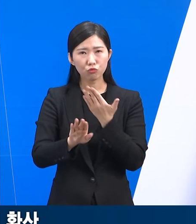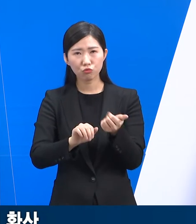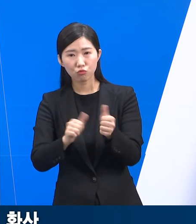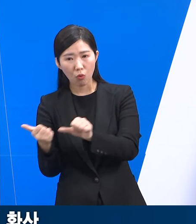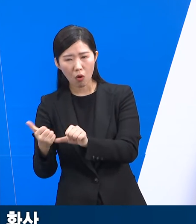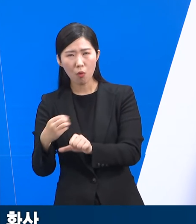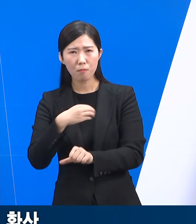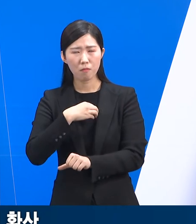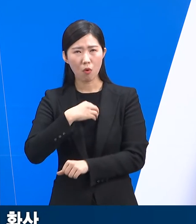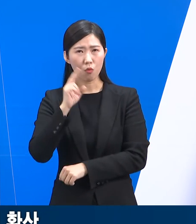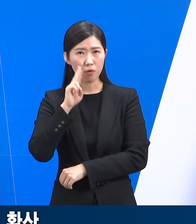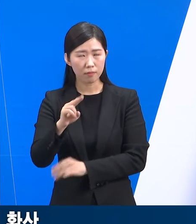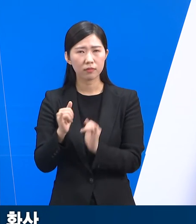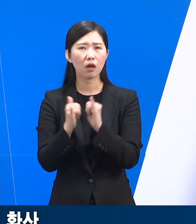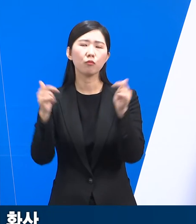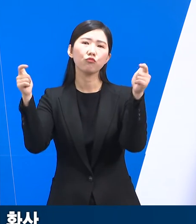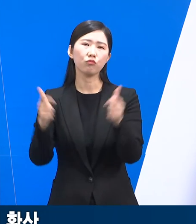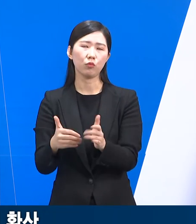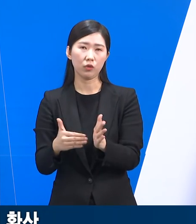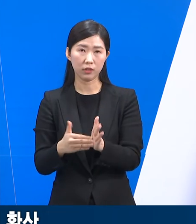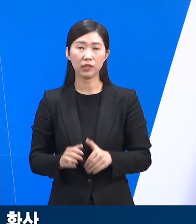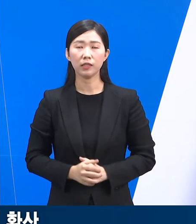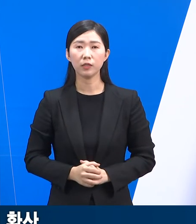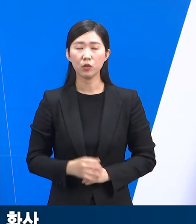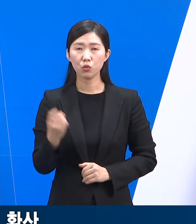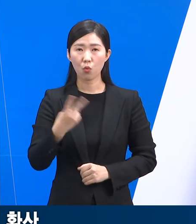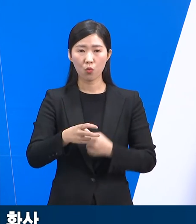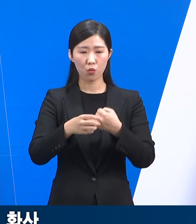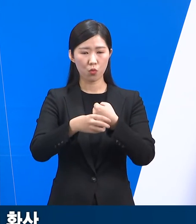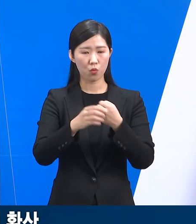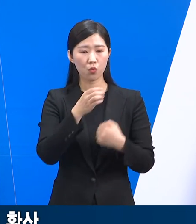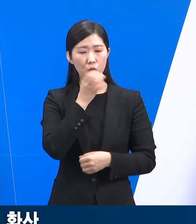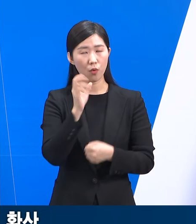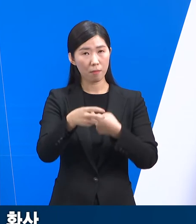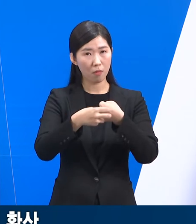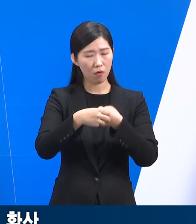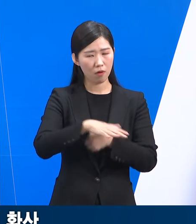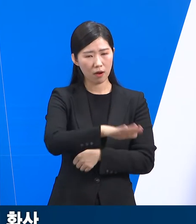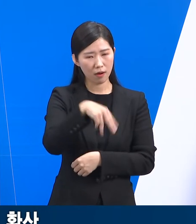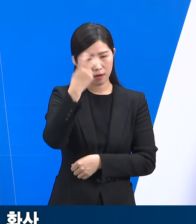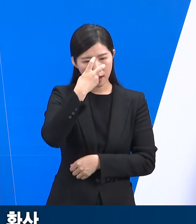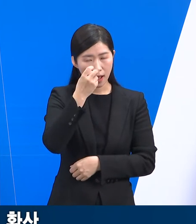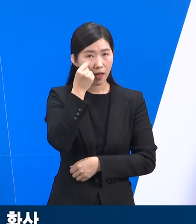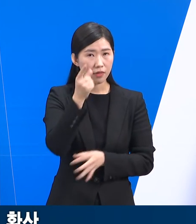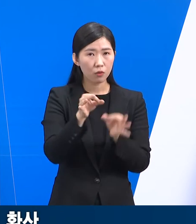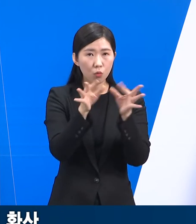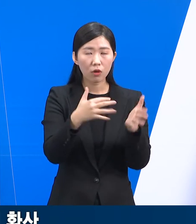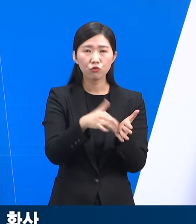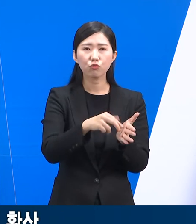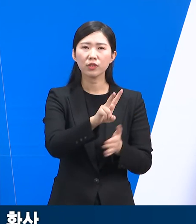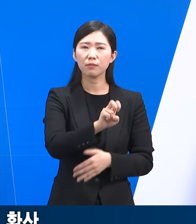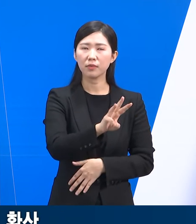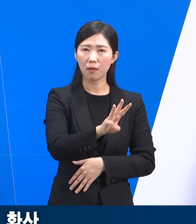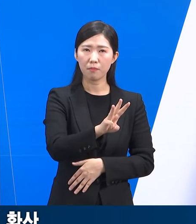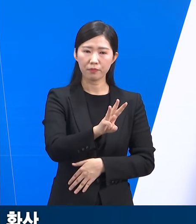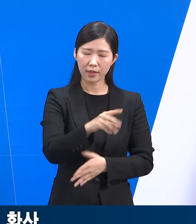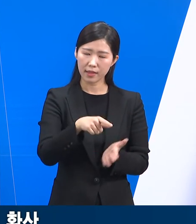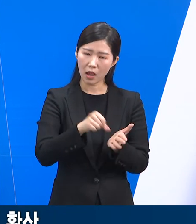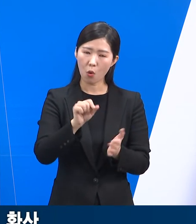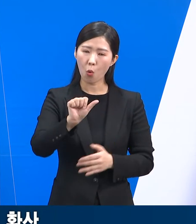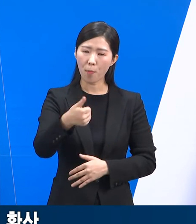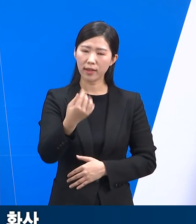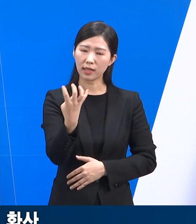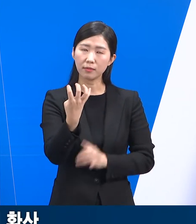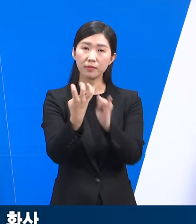도내 요양원 및 요양병원 집단 감염 사례를 분석해보면 지난 1월 한 달간 23건 540명이 발생했으나